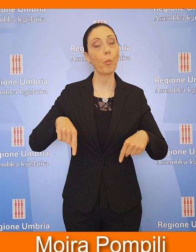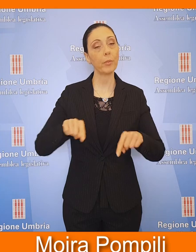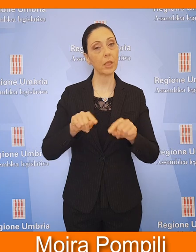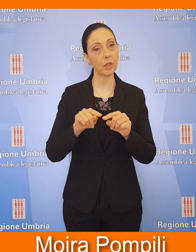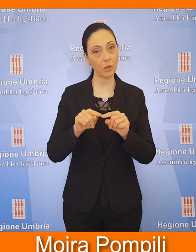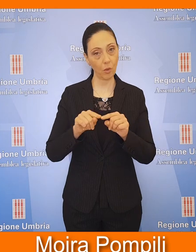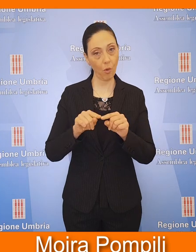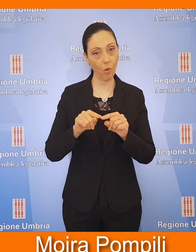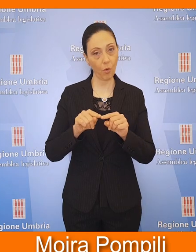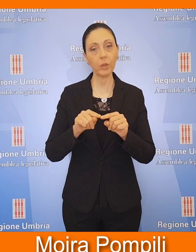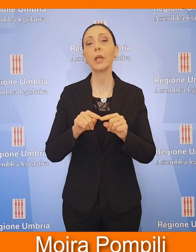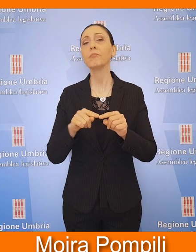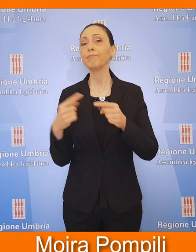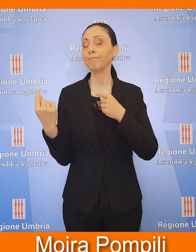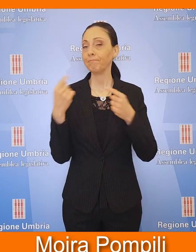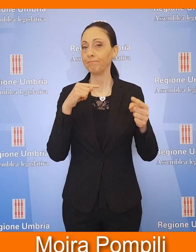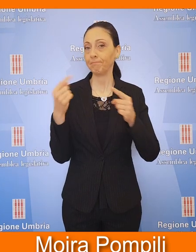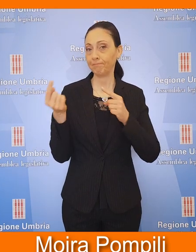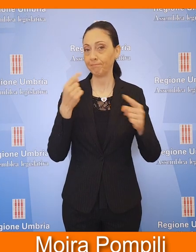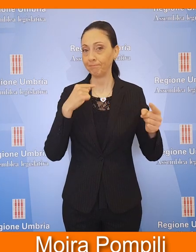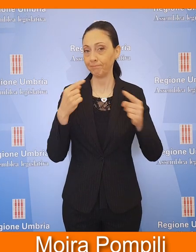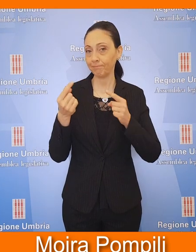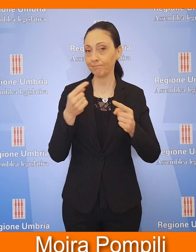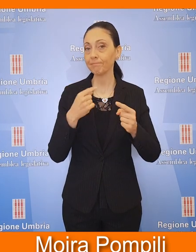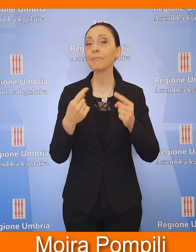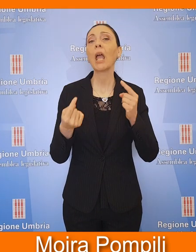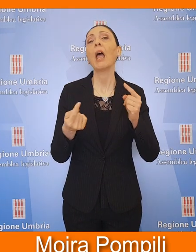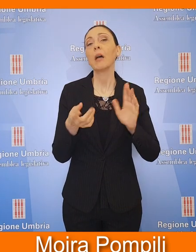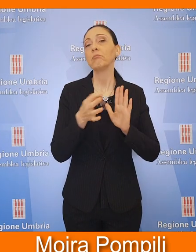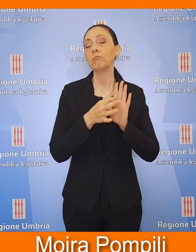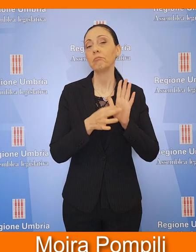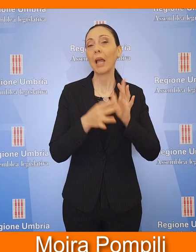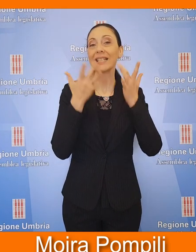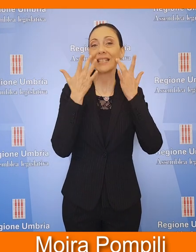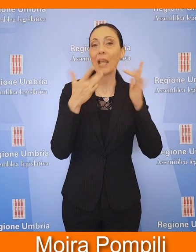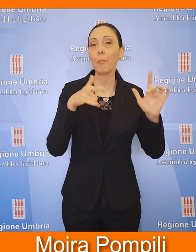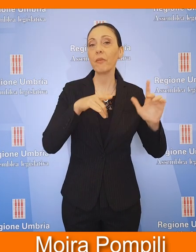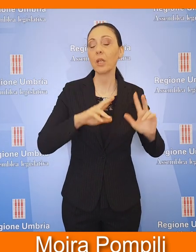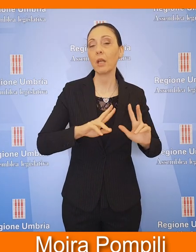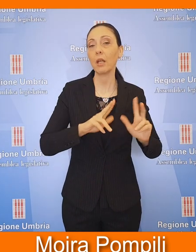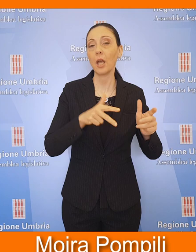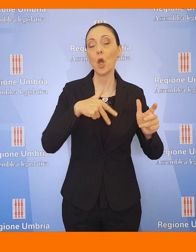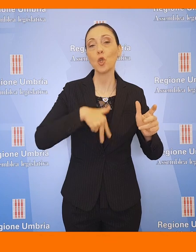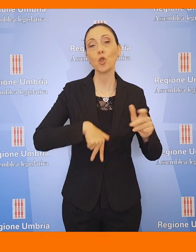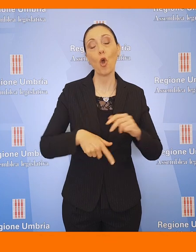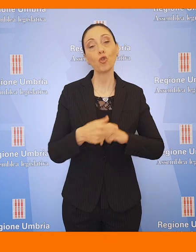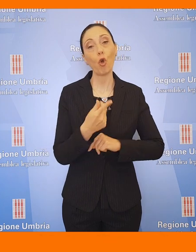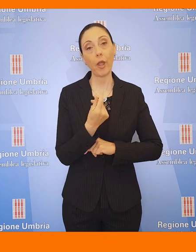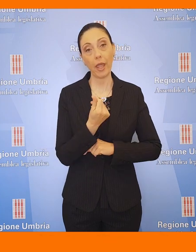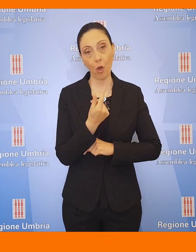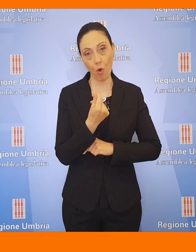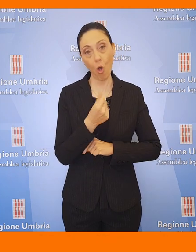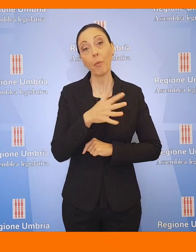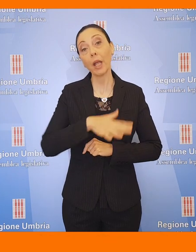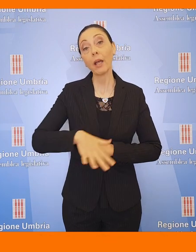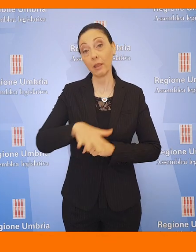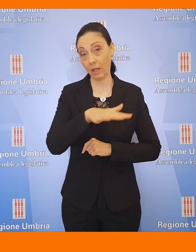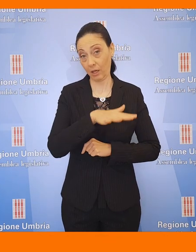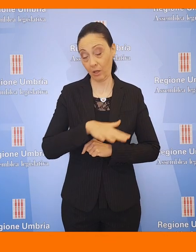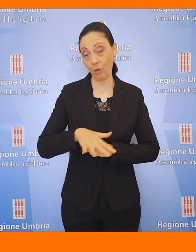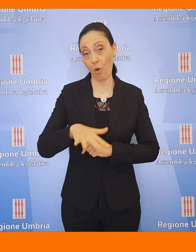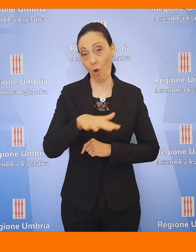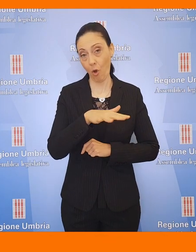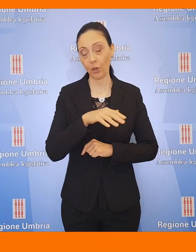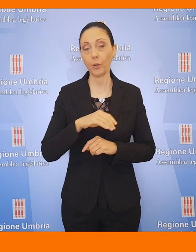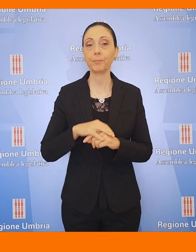prima commissione ha discusso misure di semplificazione per la ripresa socio-economica del territorio